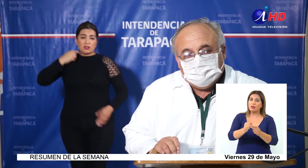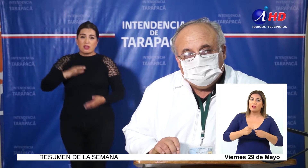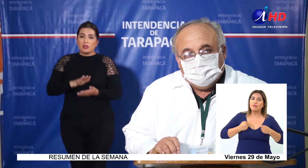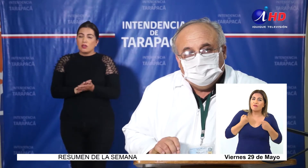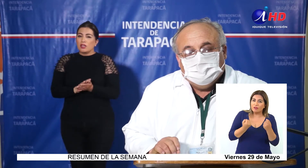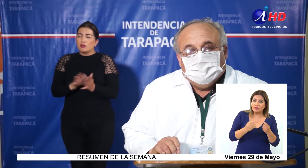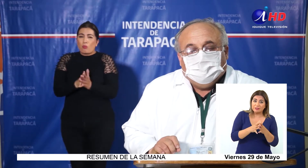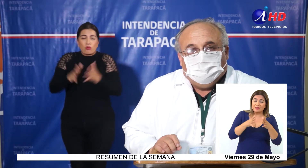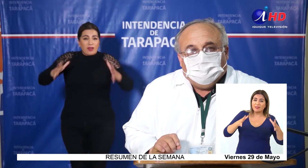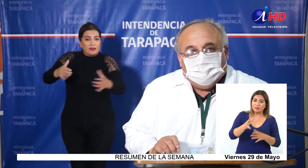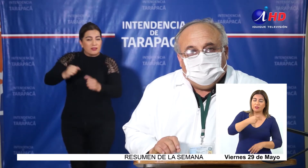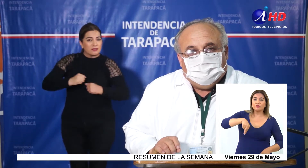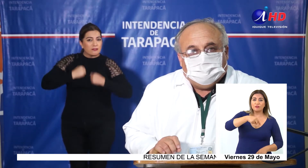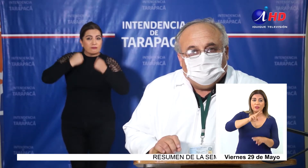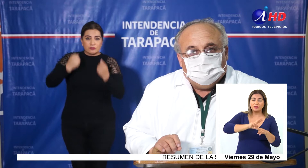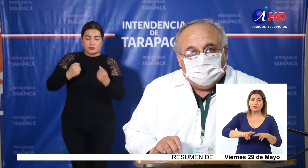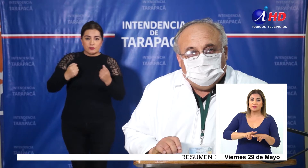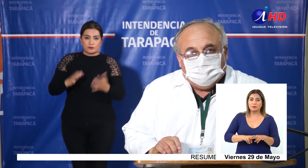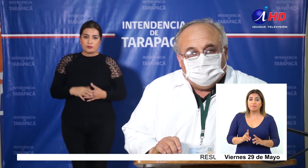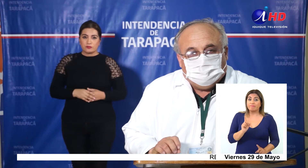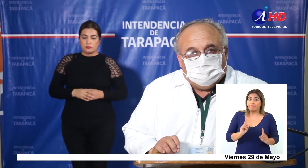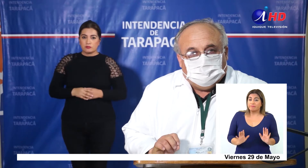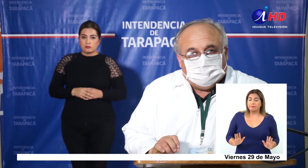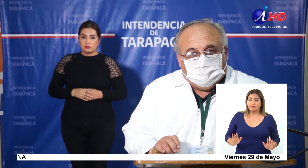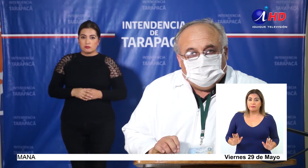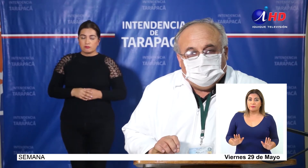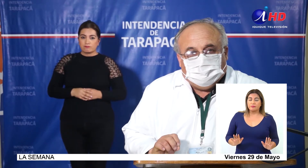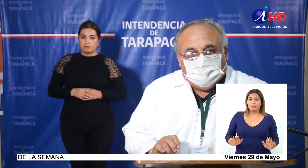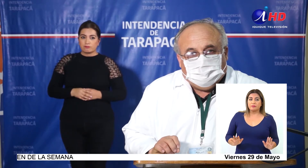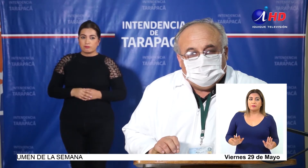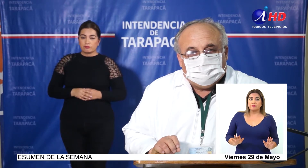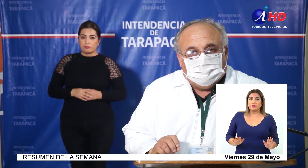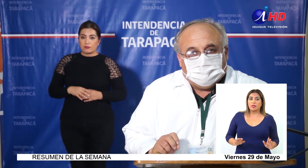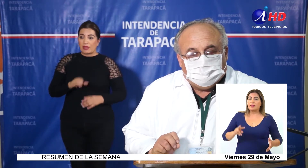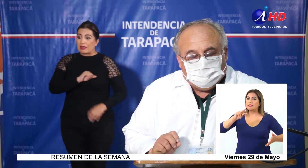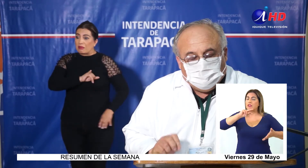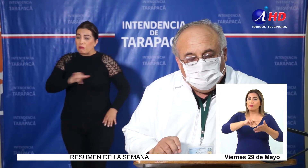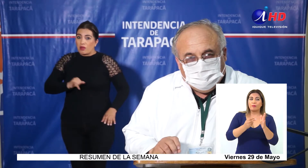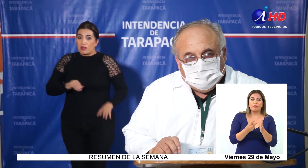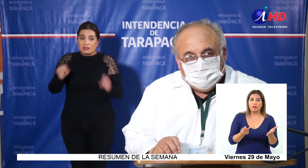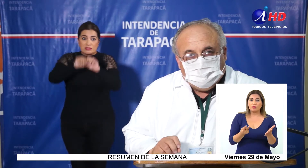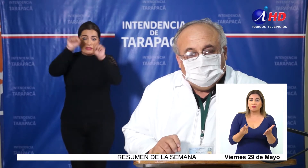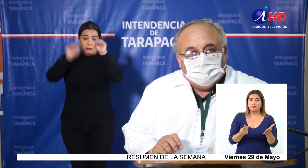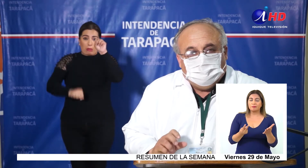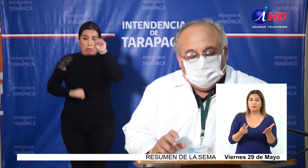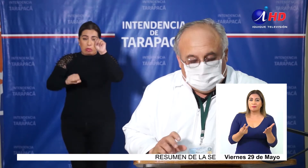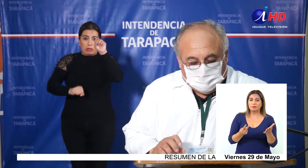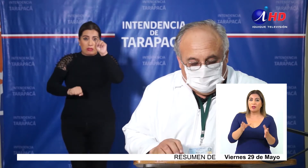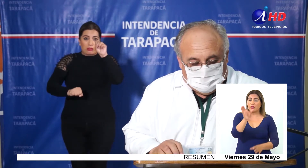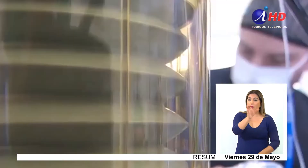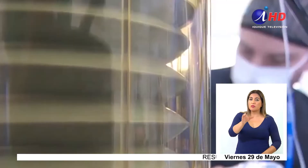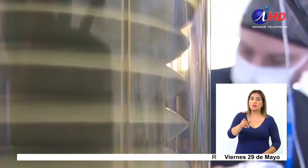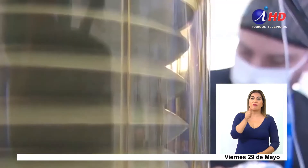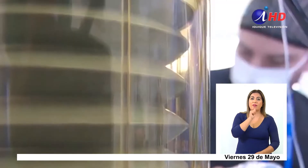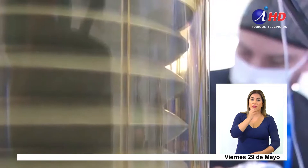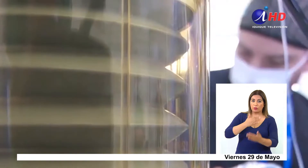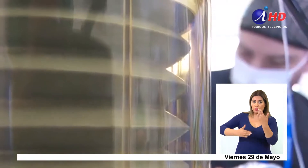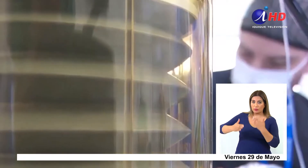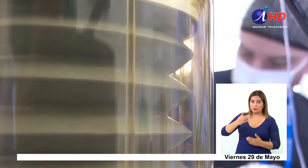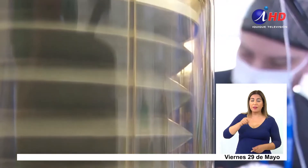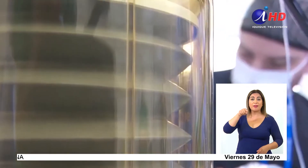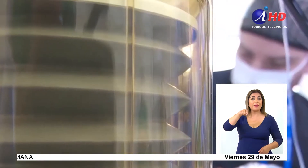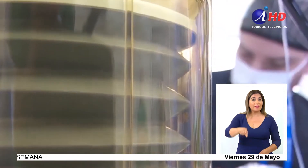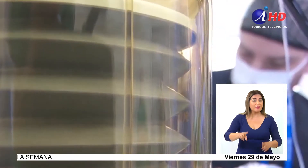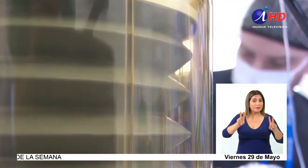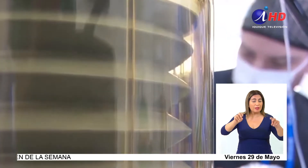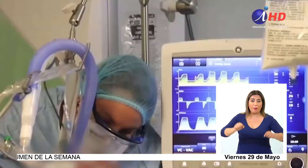enorme esfuerzo puede en algún momento estar en jaque si la comunidad no se cuida. Es en